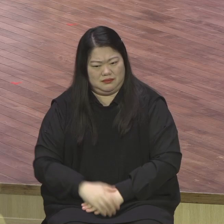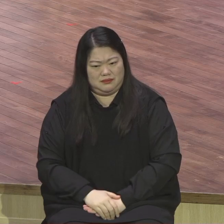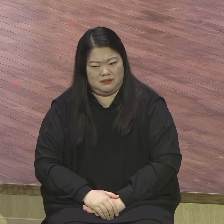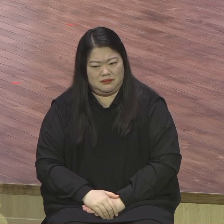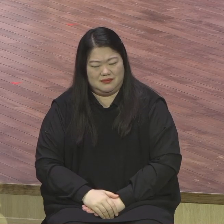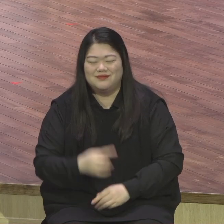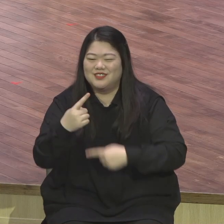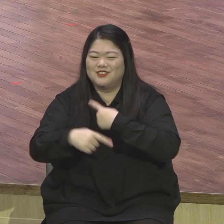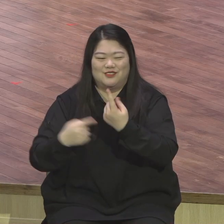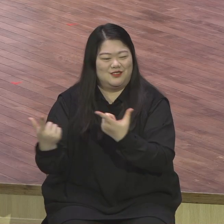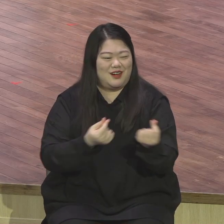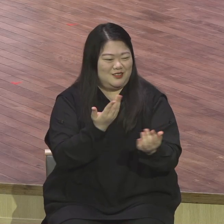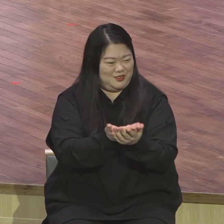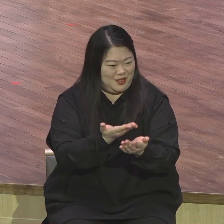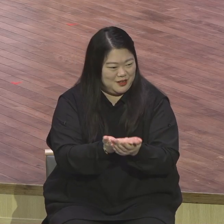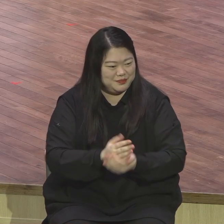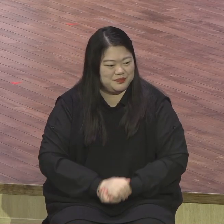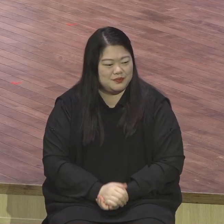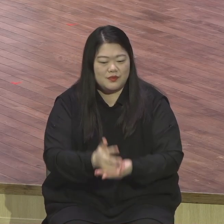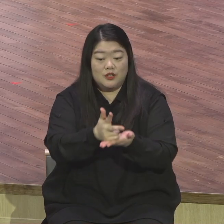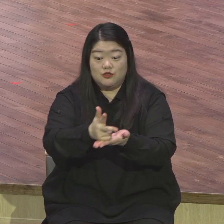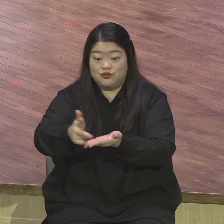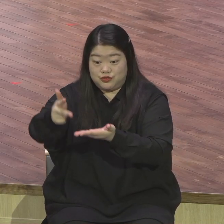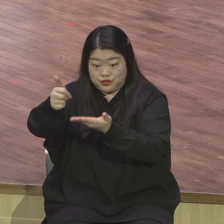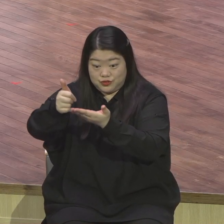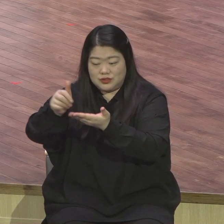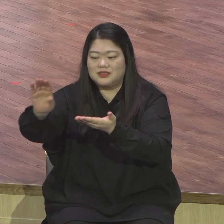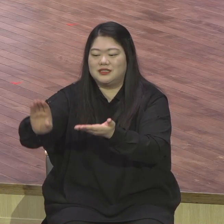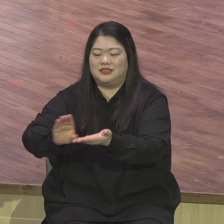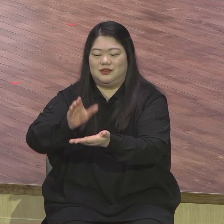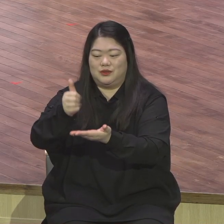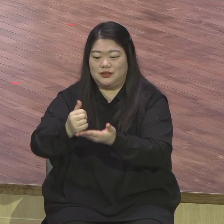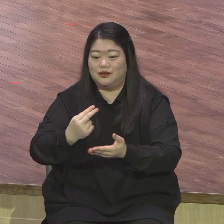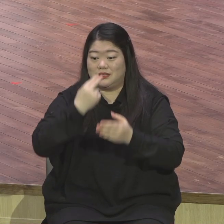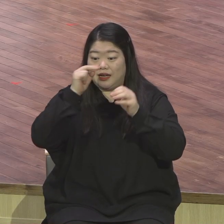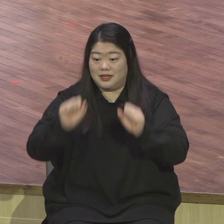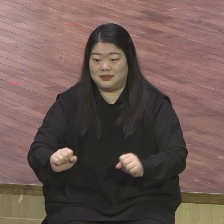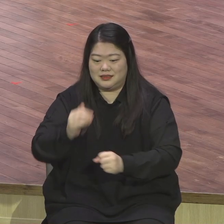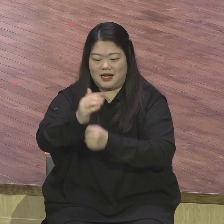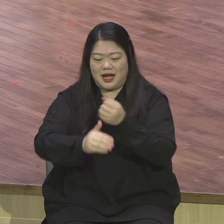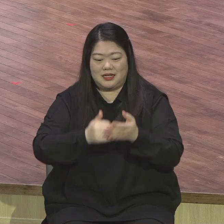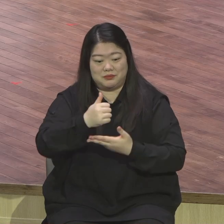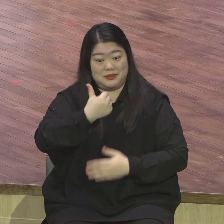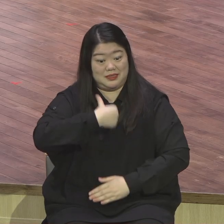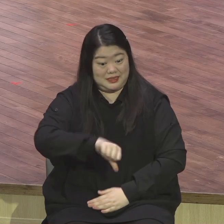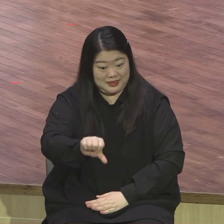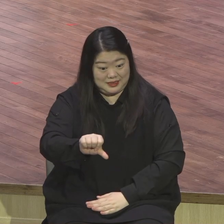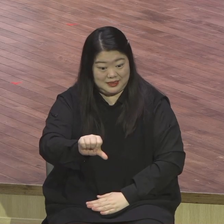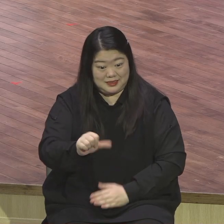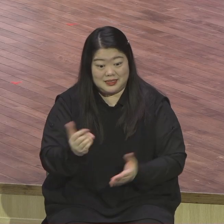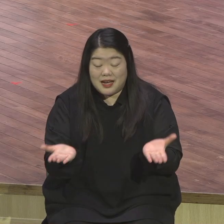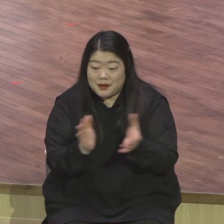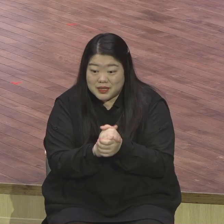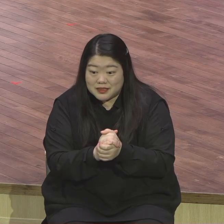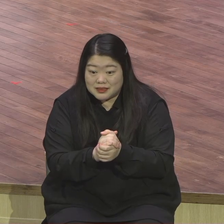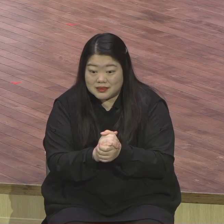주는 그리스도시오 살아계신 하나님의 아들이십니다. 아멘 살아계신 하나님 아들